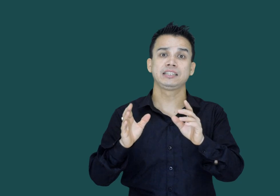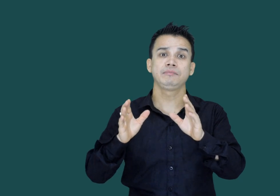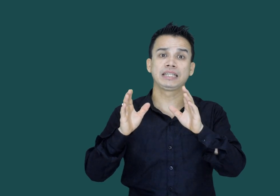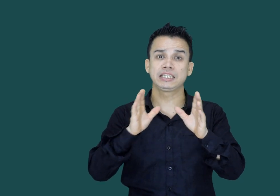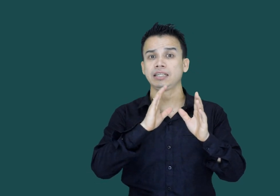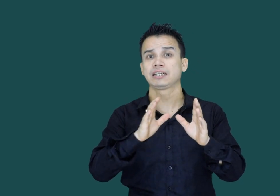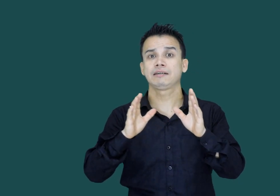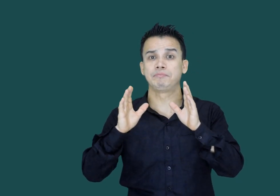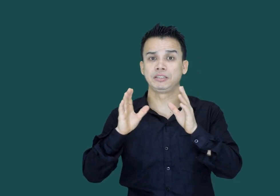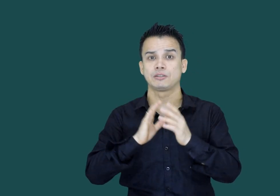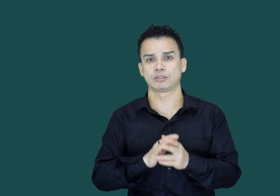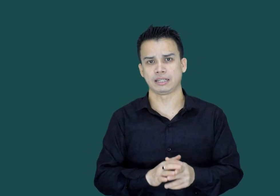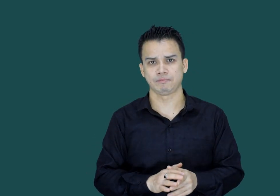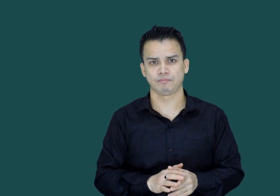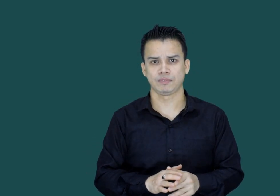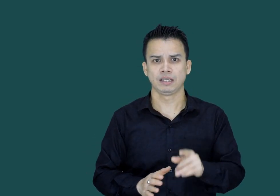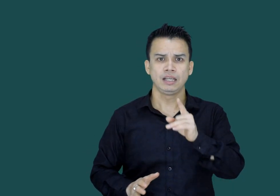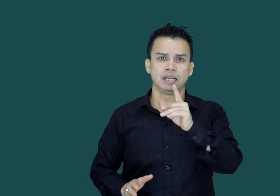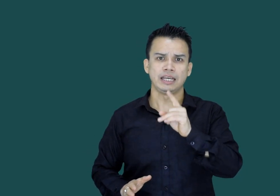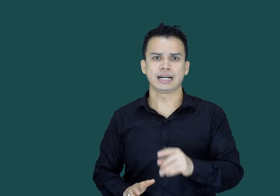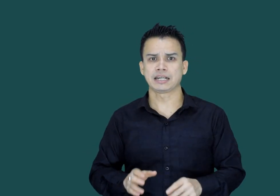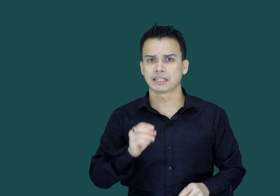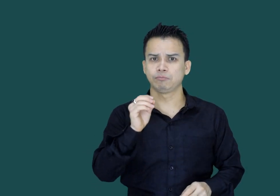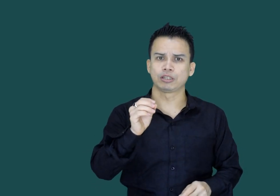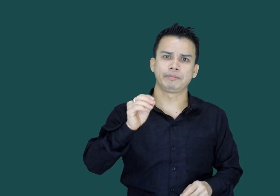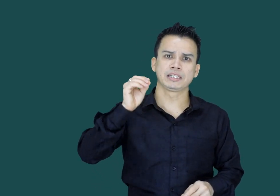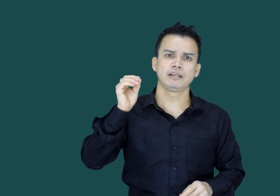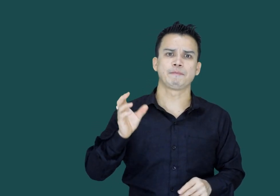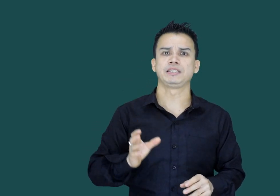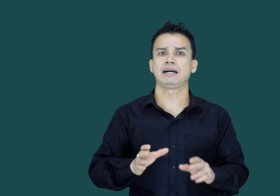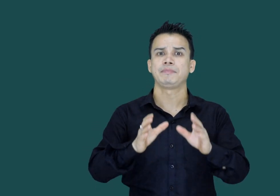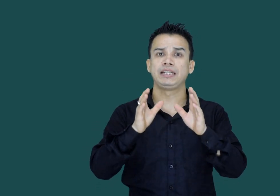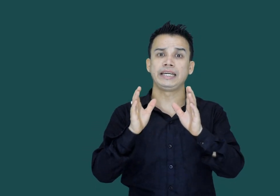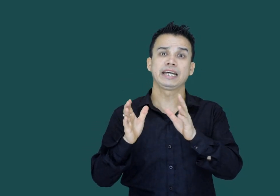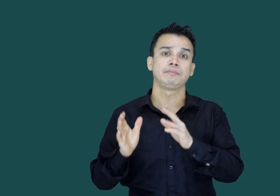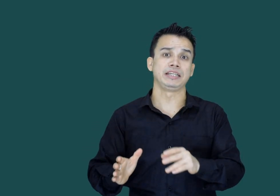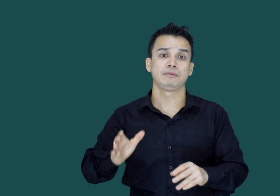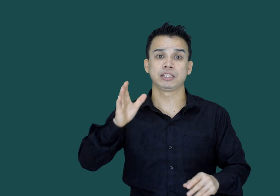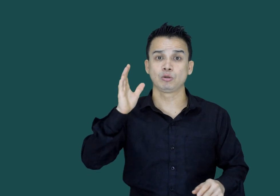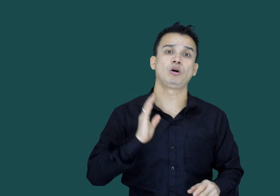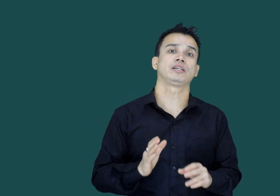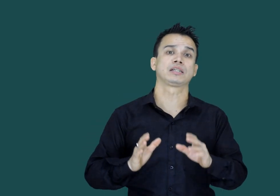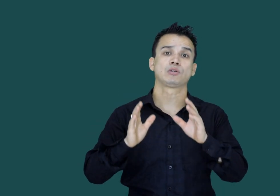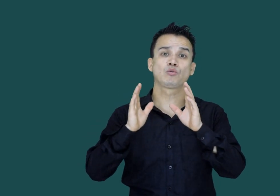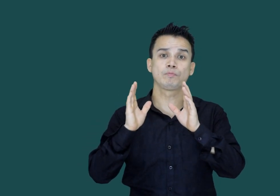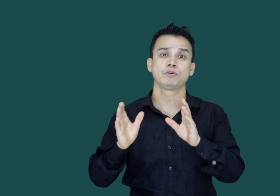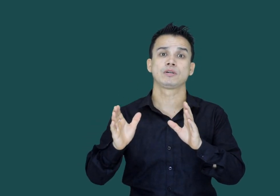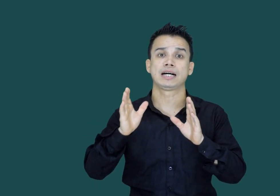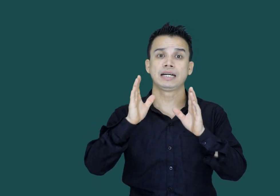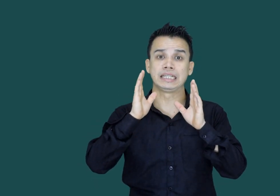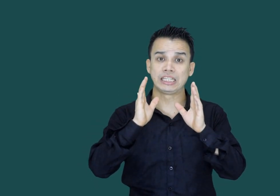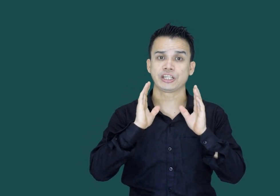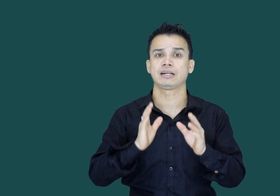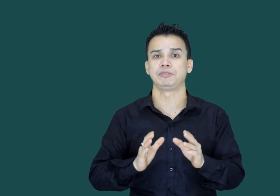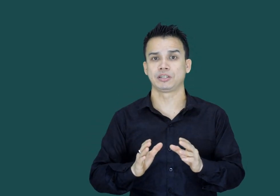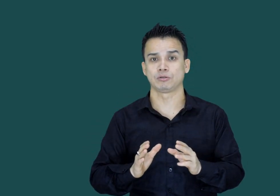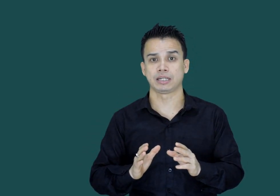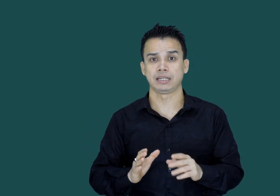دن میں کتنے کا بزنس ہوتا ہے ایک آنکھڑے کے مطابق صرف پنجاب میں ہی ایک مہینے میں 2,000 کروڑ روپیوں کا نشے کا بزنس ہوتا ہے